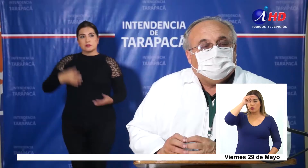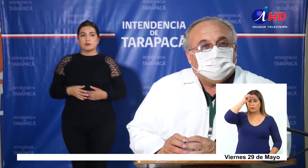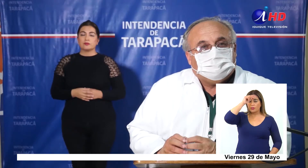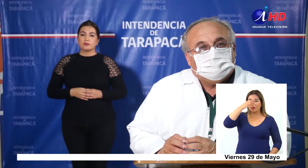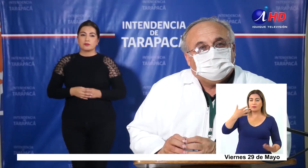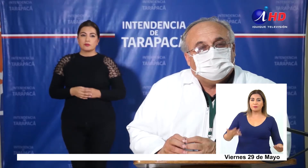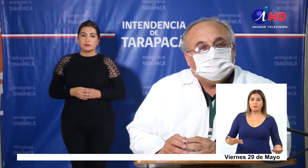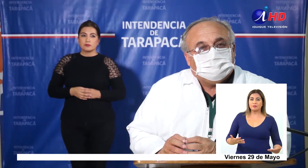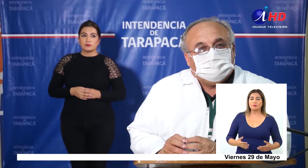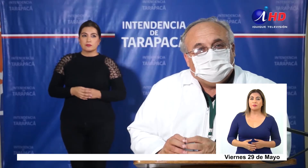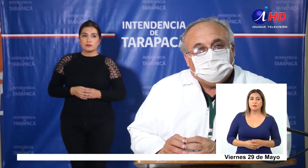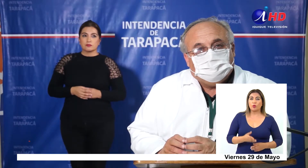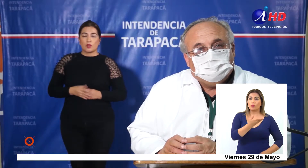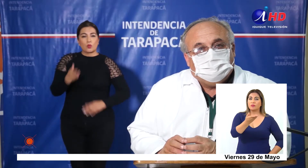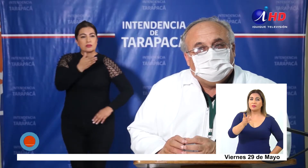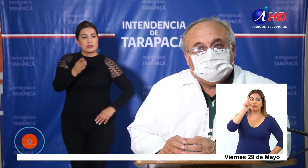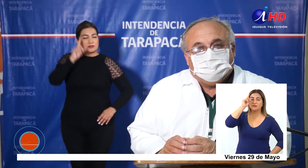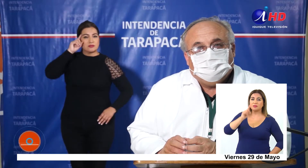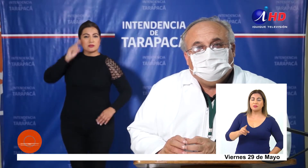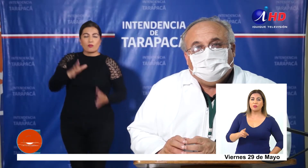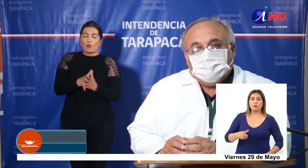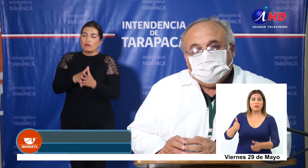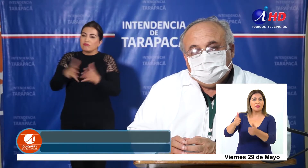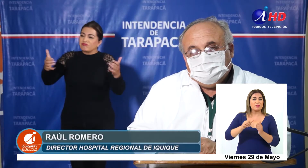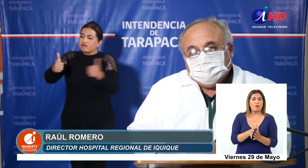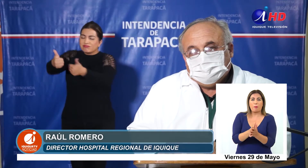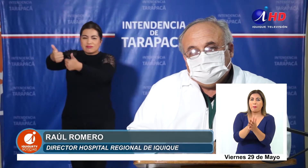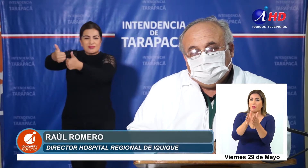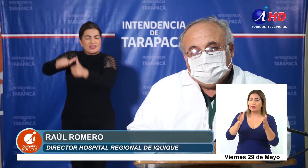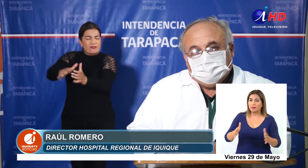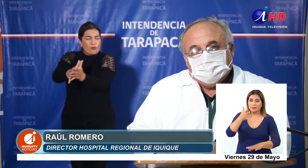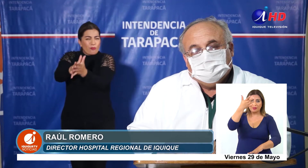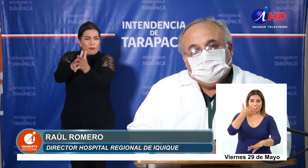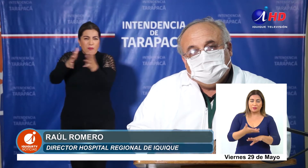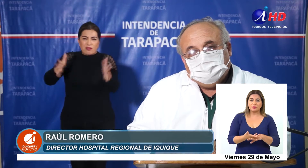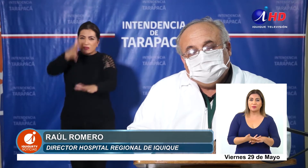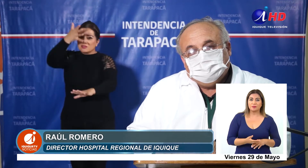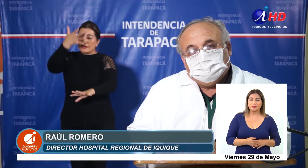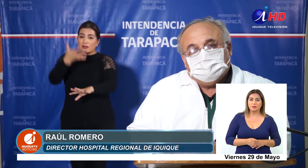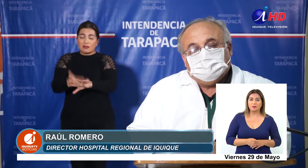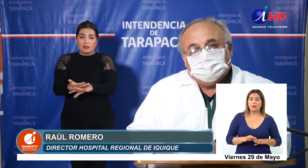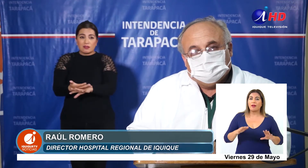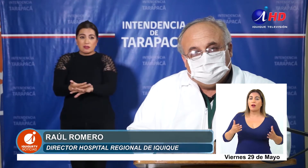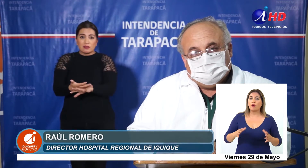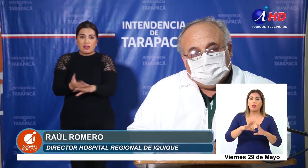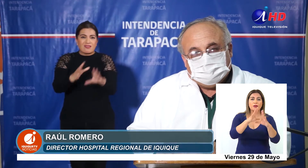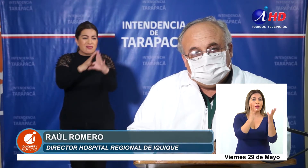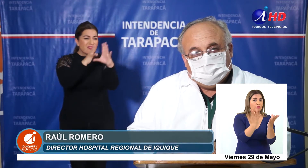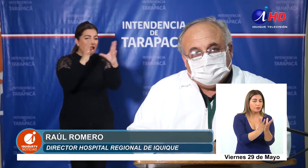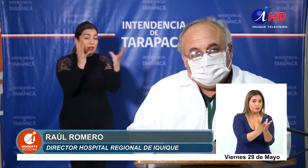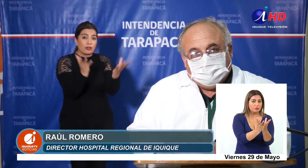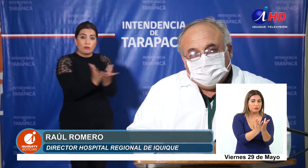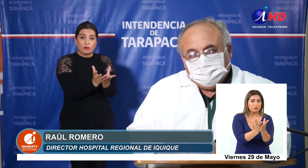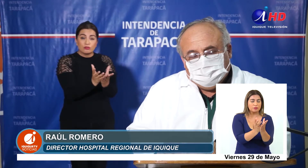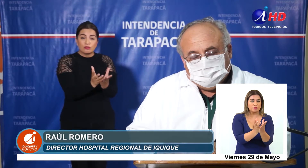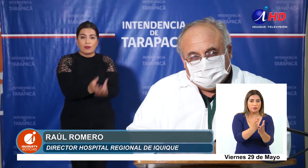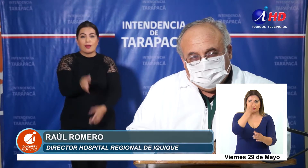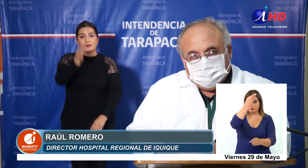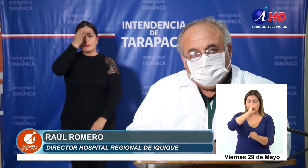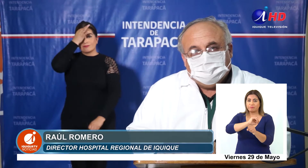enfrentar, como ustedes saben, uno de los desafíos más grandes que existe en este minuto en todo el mundo, que es la